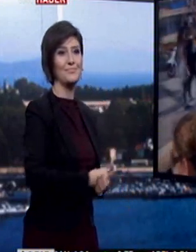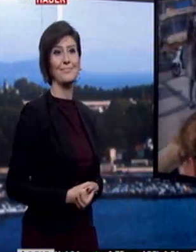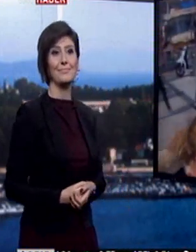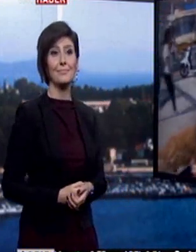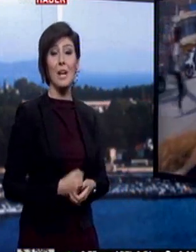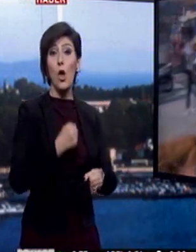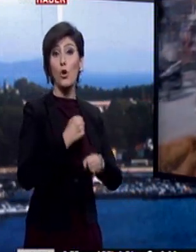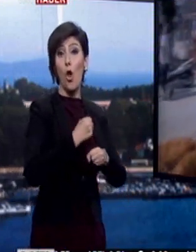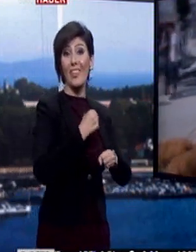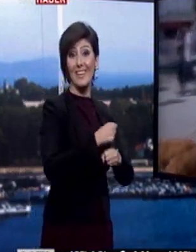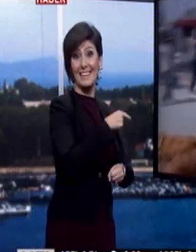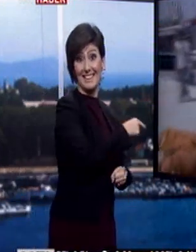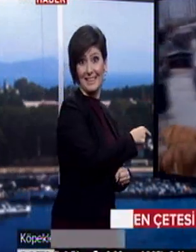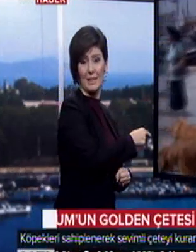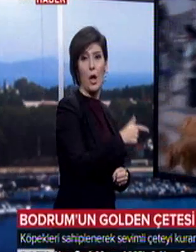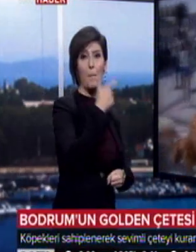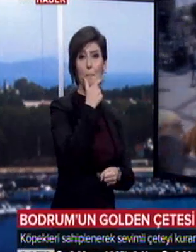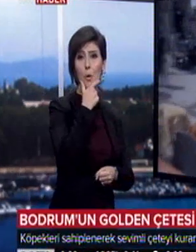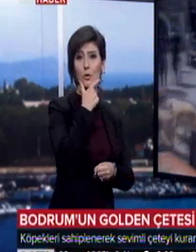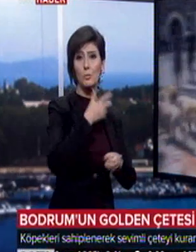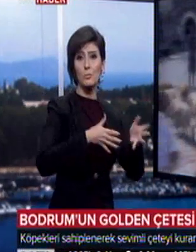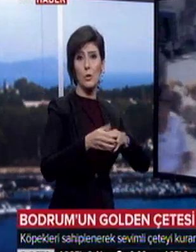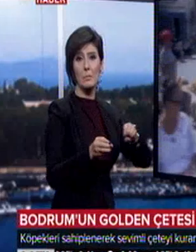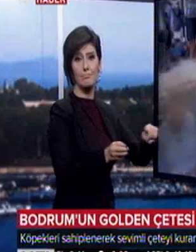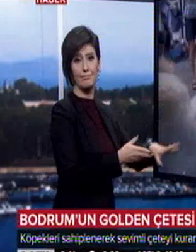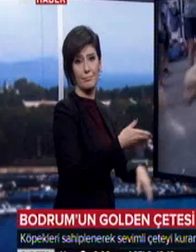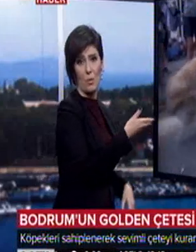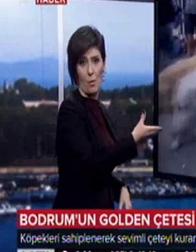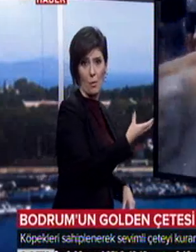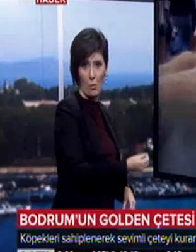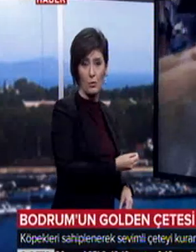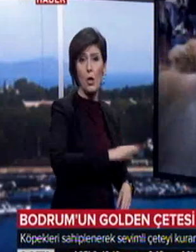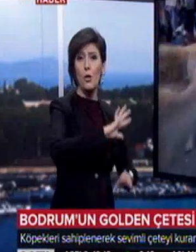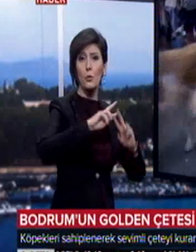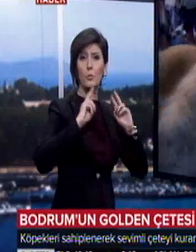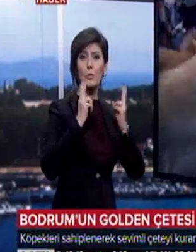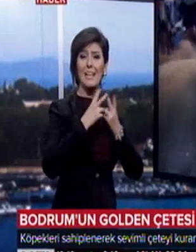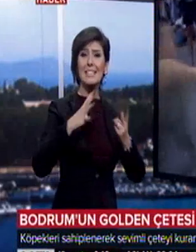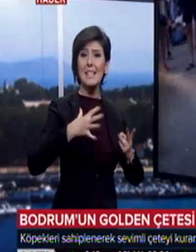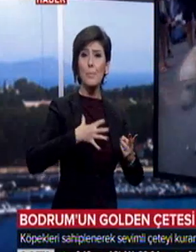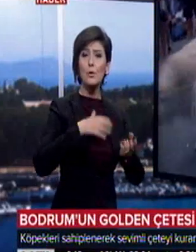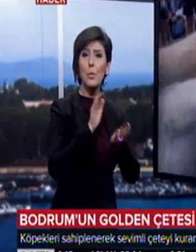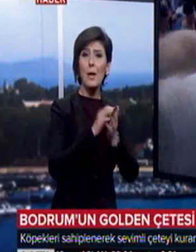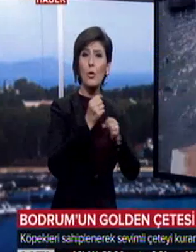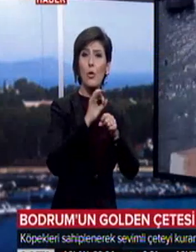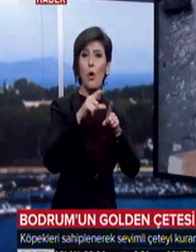Bodrum'da sokağa terk edilen Golden Cinsi köpekleri sahiplendi. Tüm dünya sahiplendiği köpeklerini Golden Çetesi olarak tanıdı.